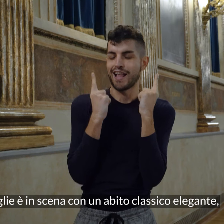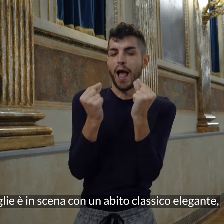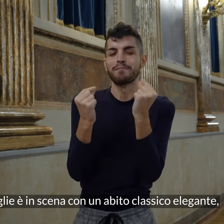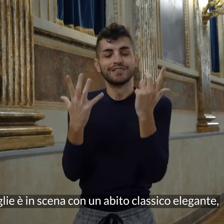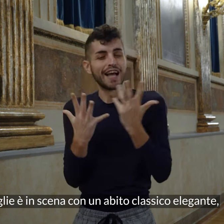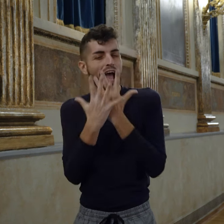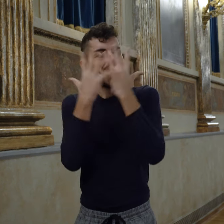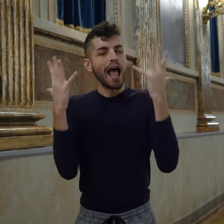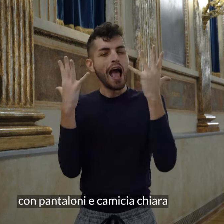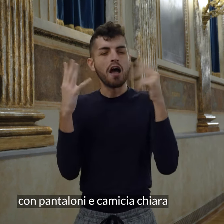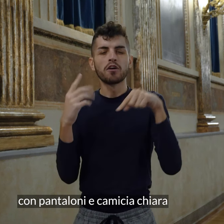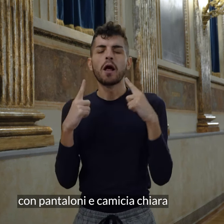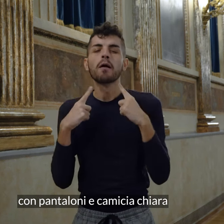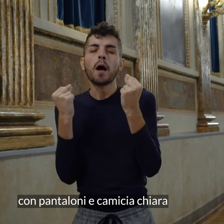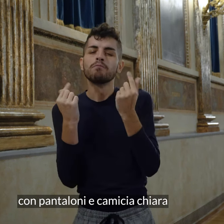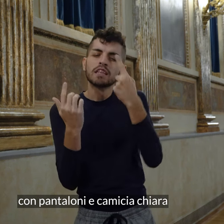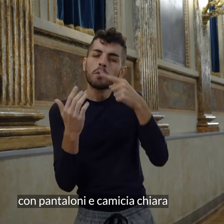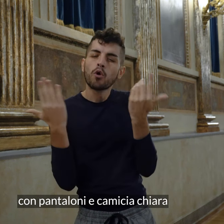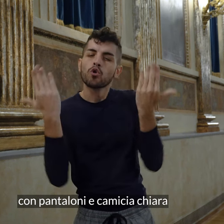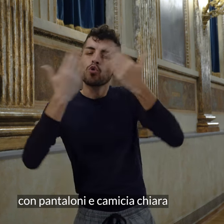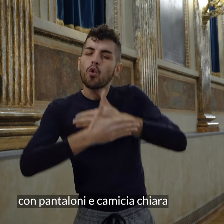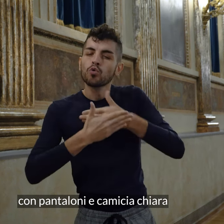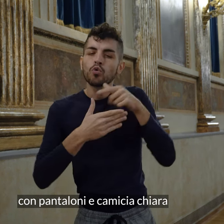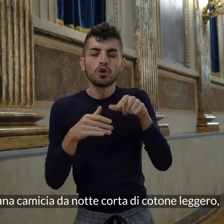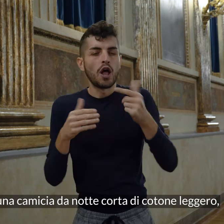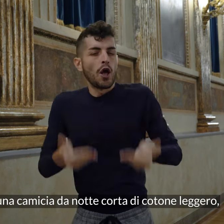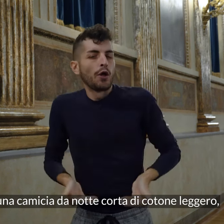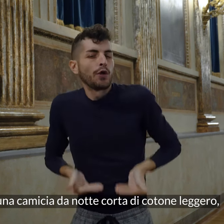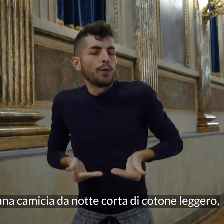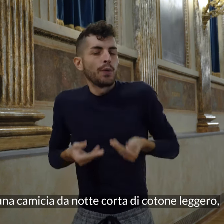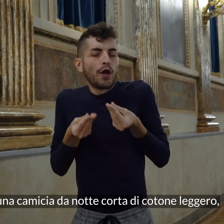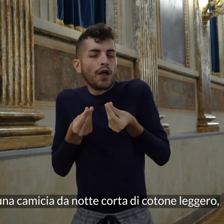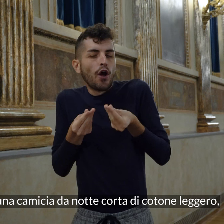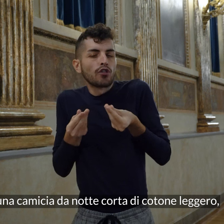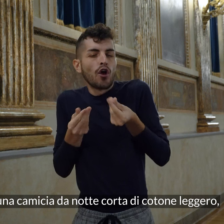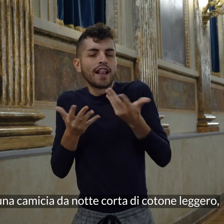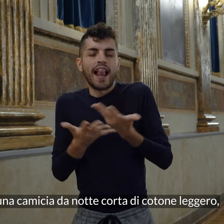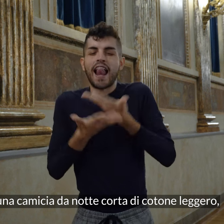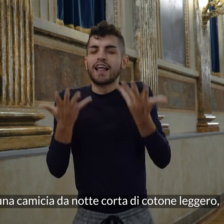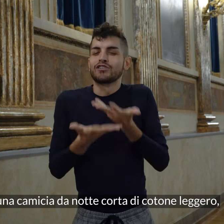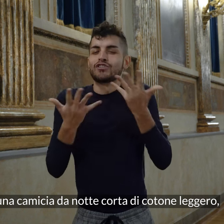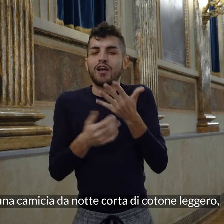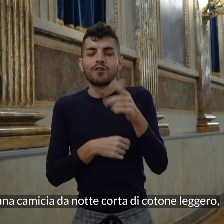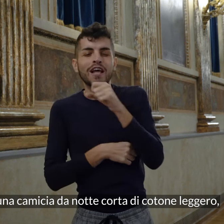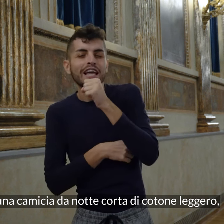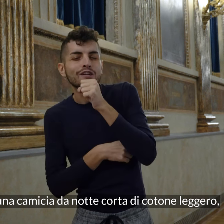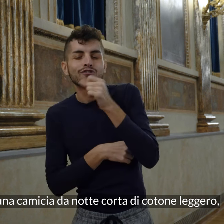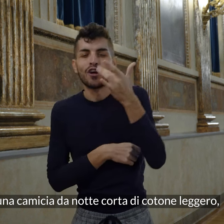elegante con pantaloni e camicia chiara o con una camicia da notte corta di cotone leggero